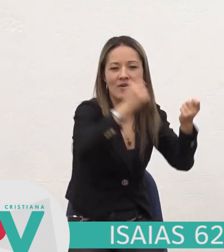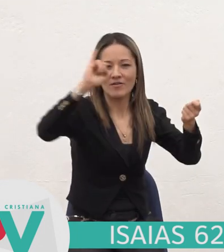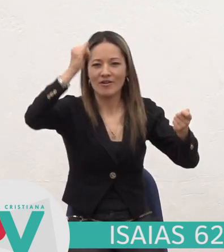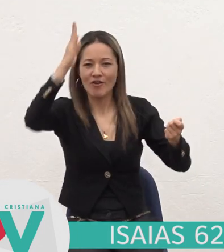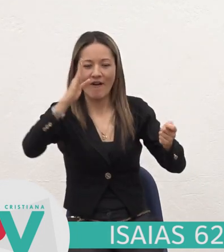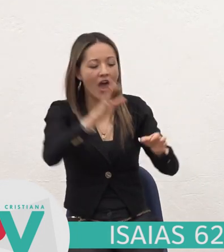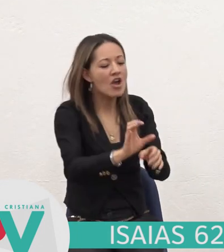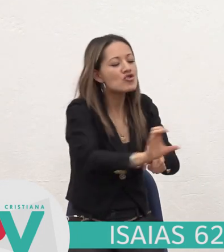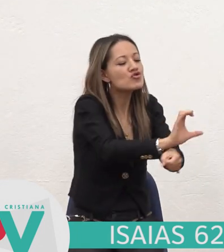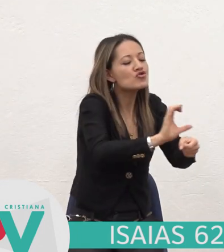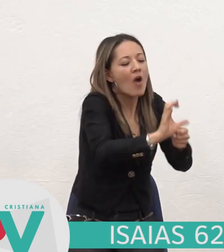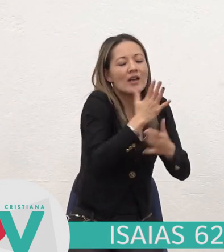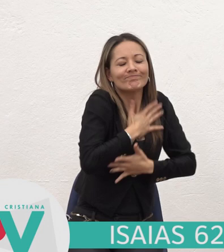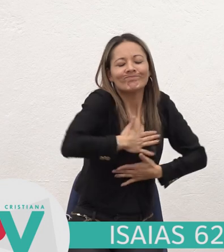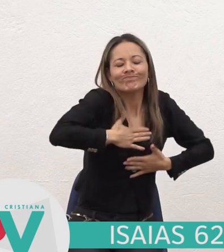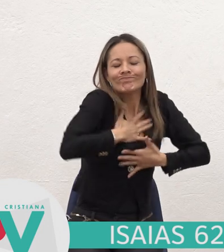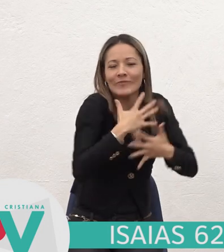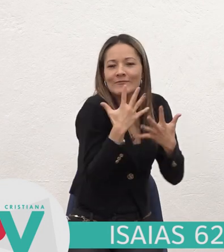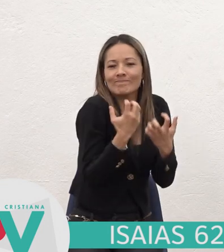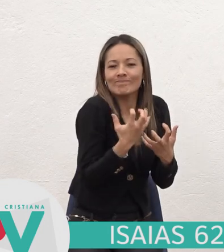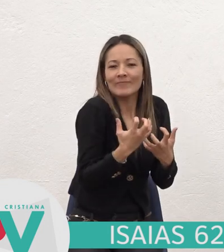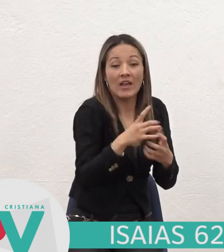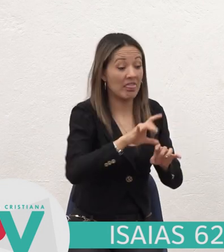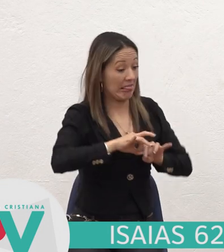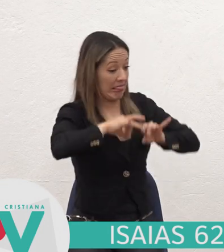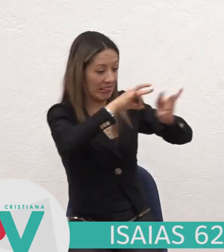No desamparada Dios Quiere